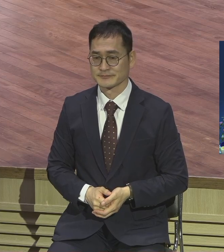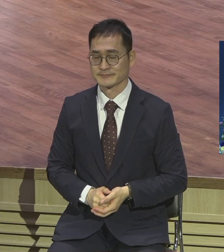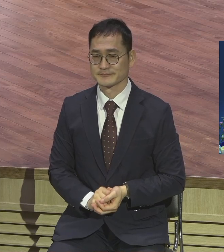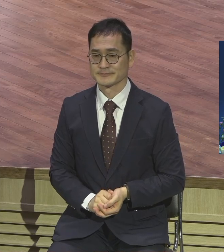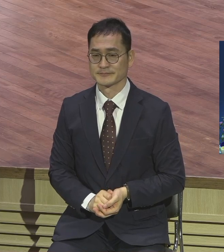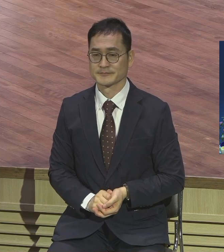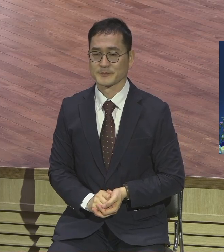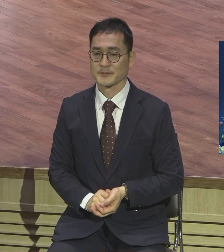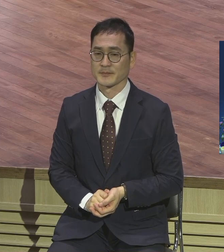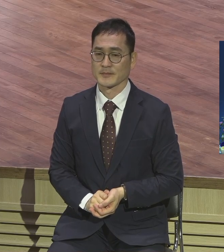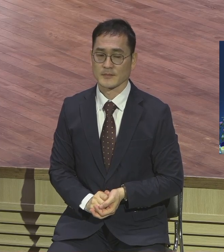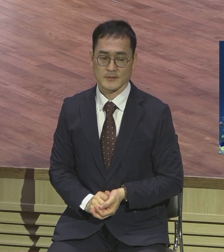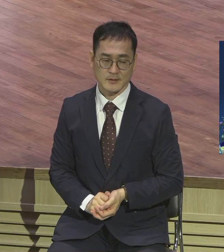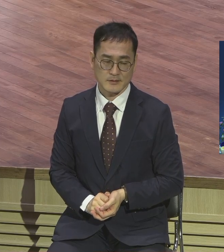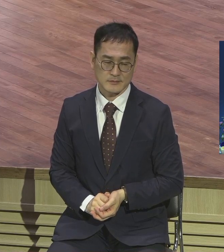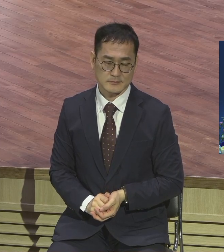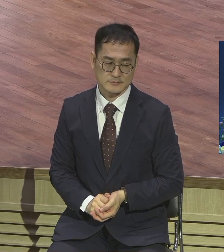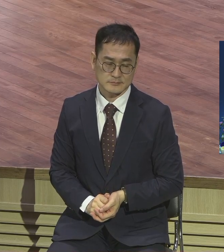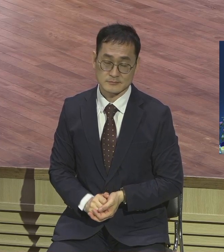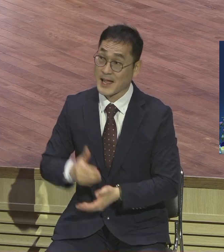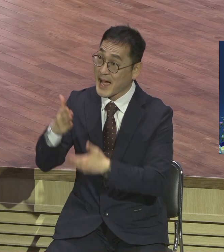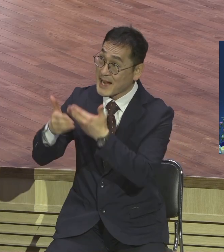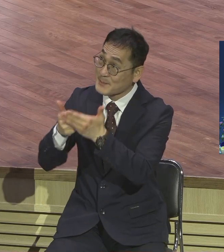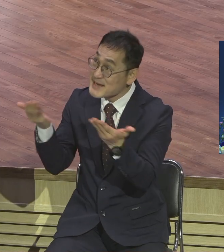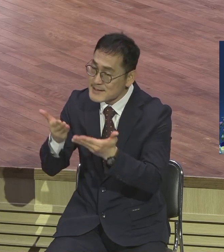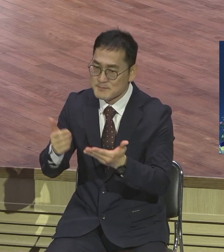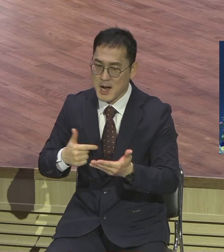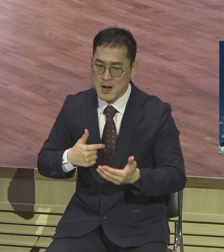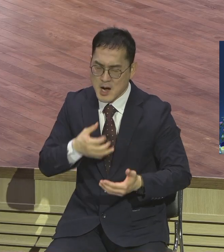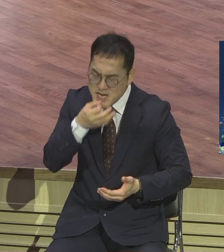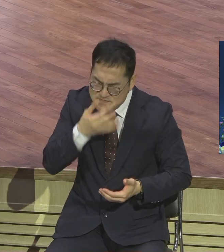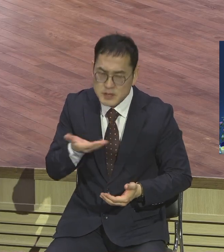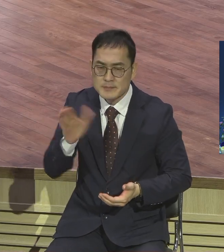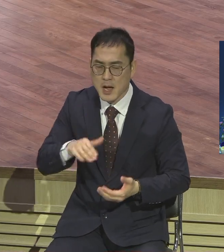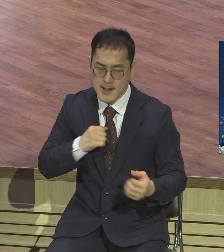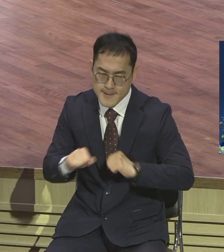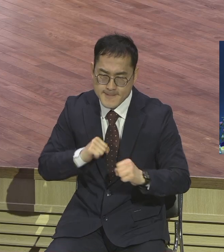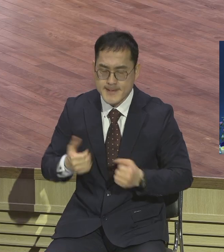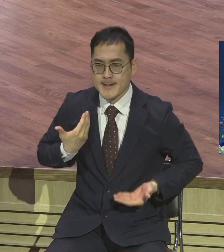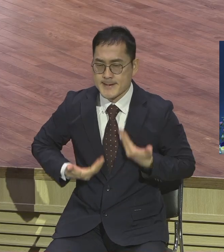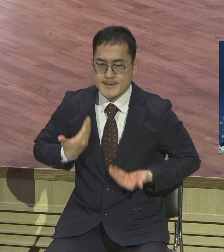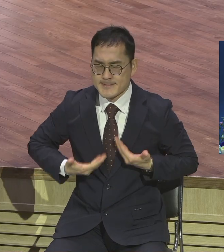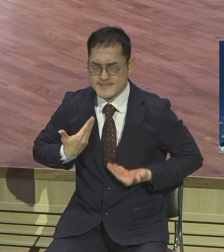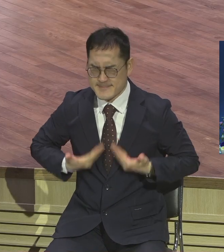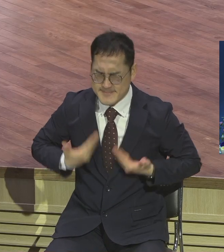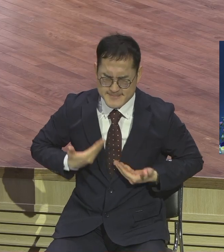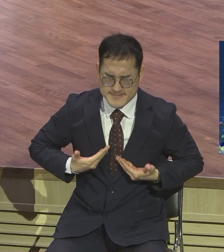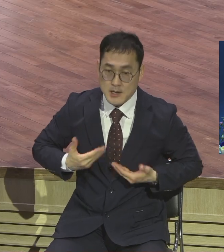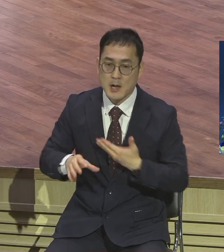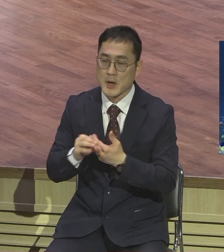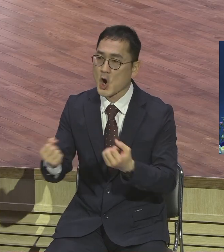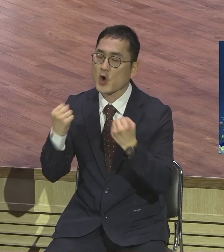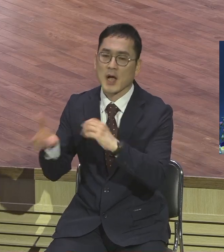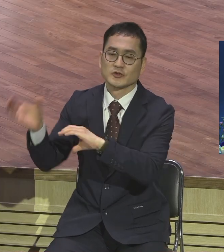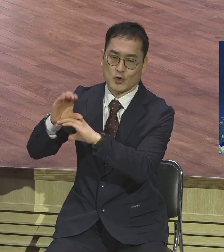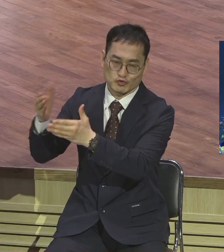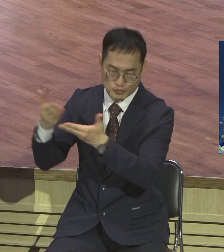하나님을 했는데 하나님 내게 더 건강 주시고 더 풍성게 하시고 더 형통게 하시고 아멘 그게 하나님 창조울리